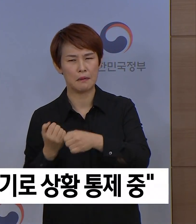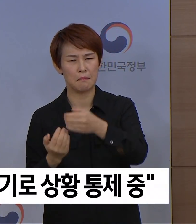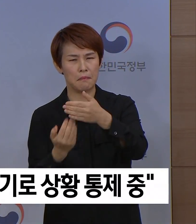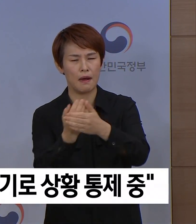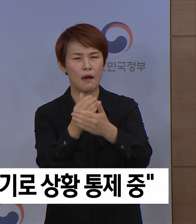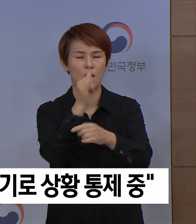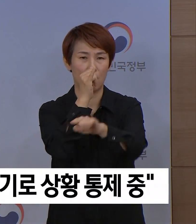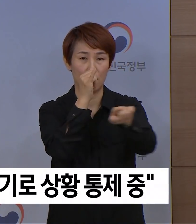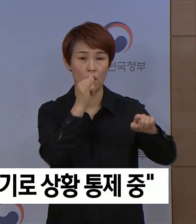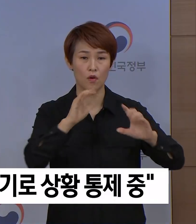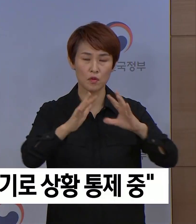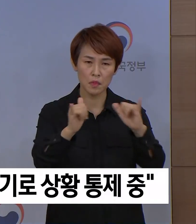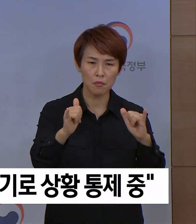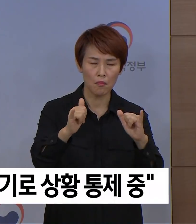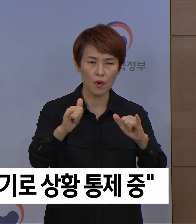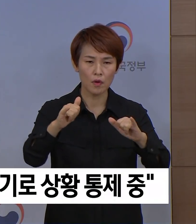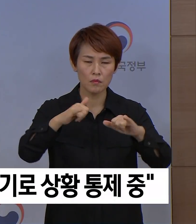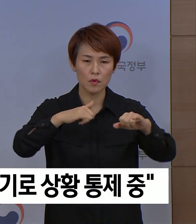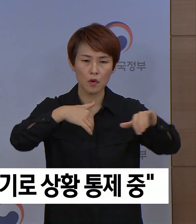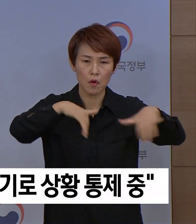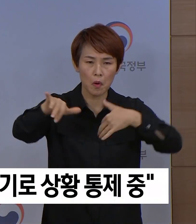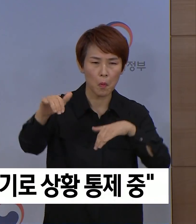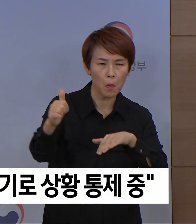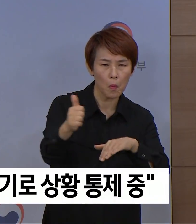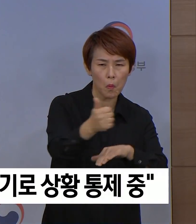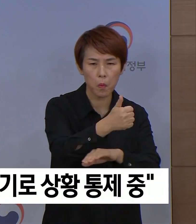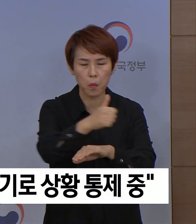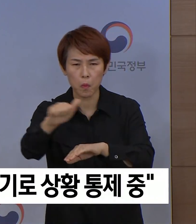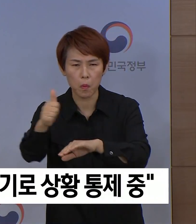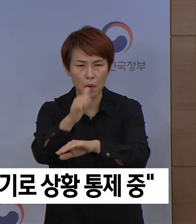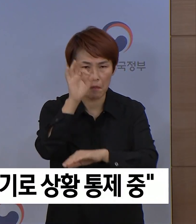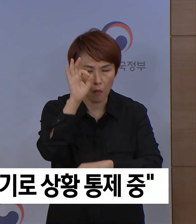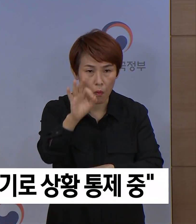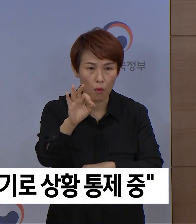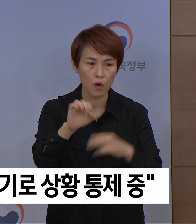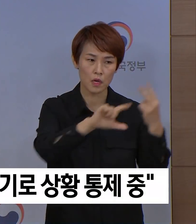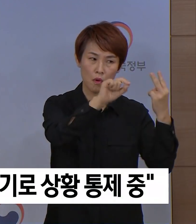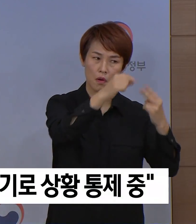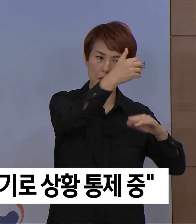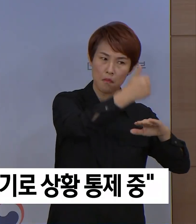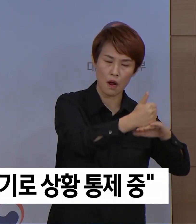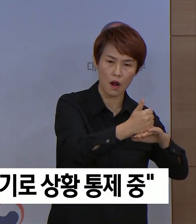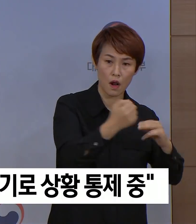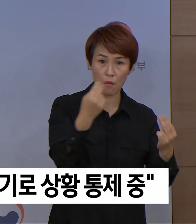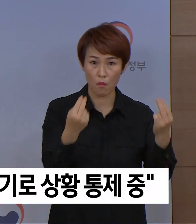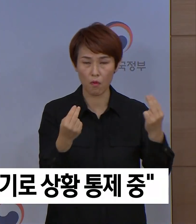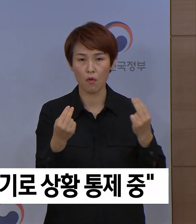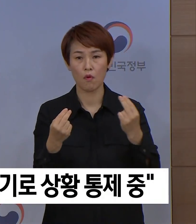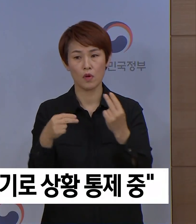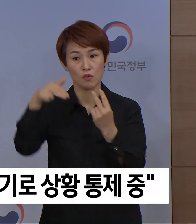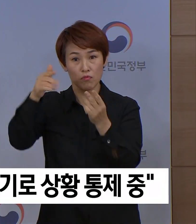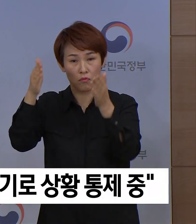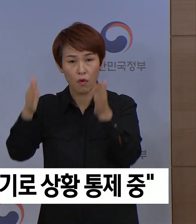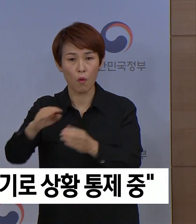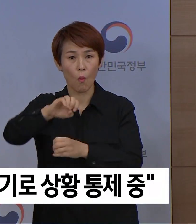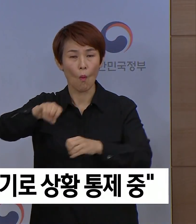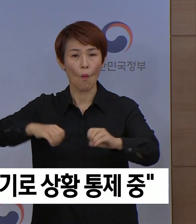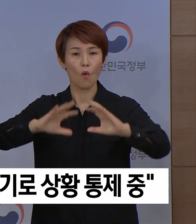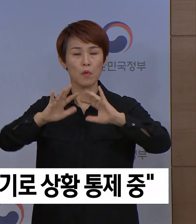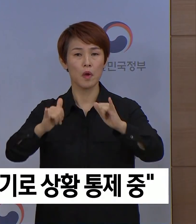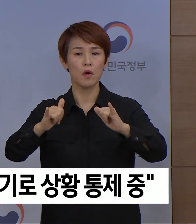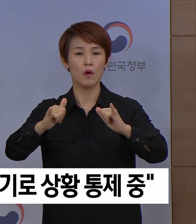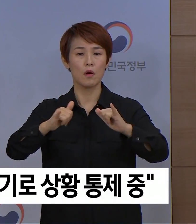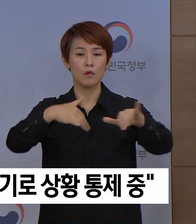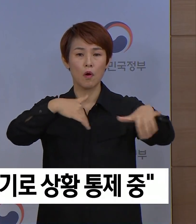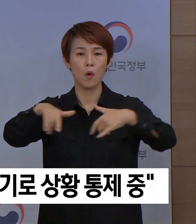국민들의 이동량을 분석한 자료를 보면 2월 말의 추세에 비해 지난 2주간은 오히려 국민들의 이동이